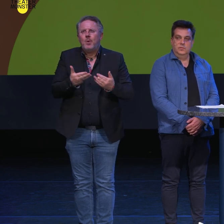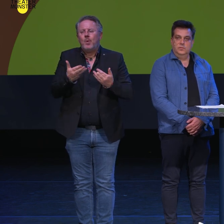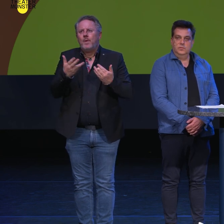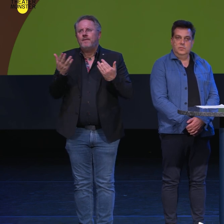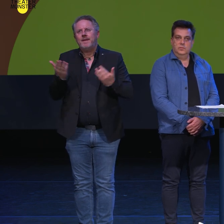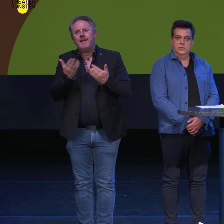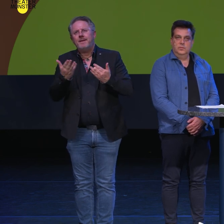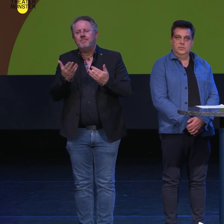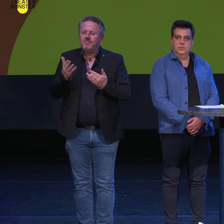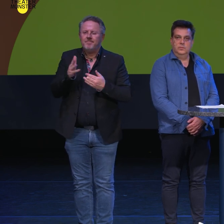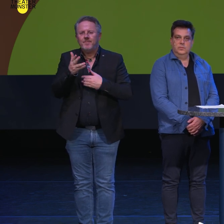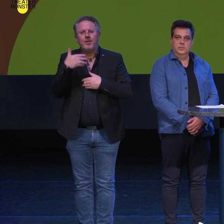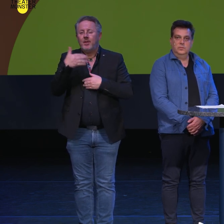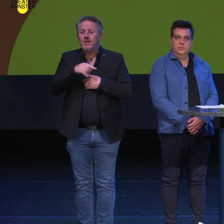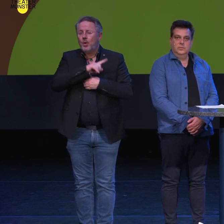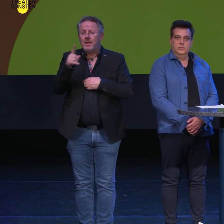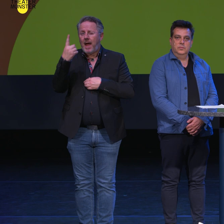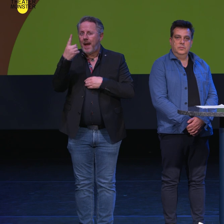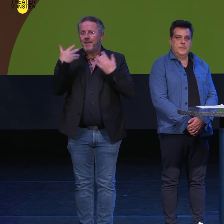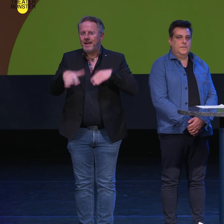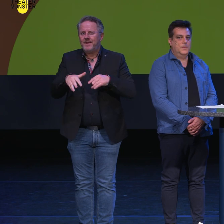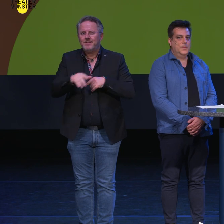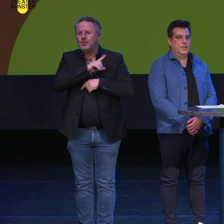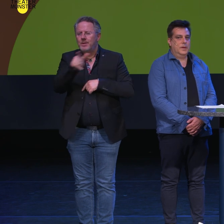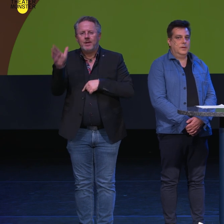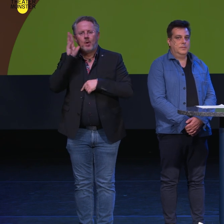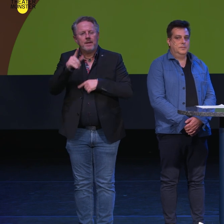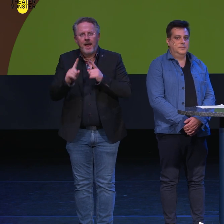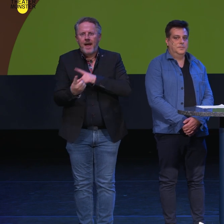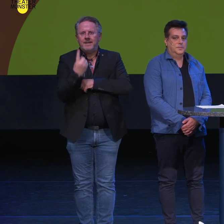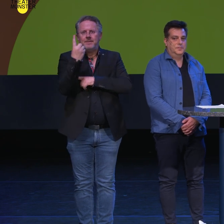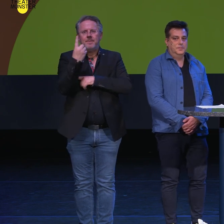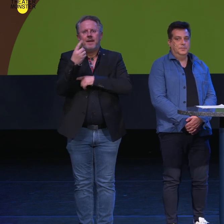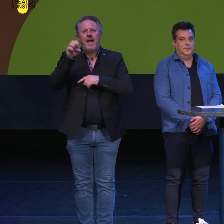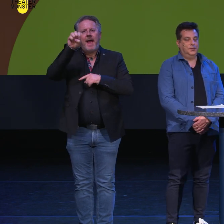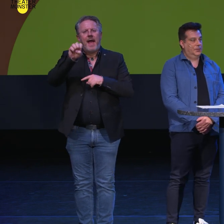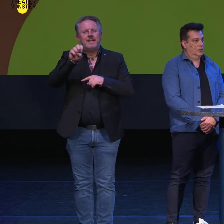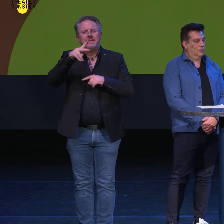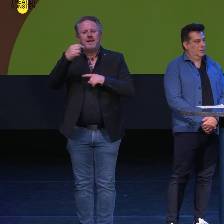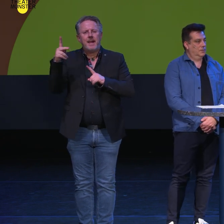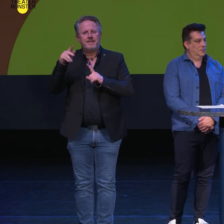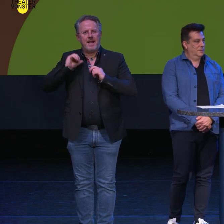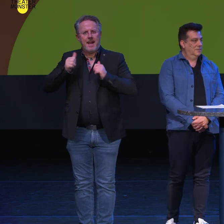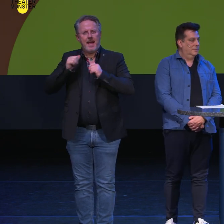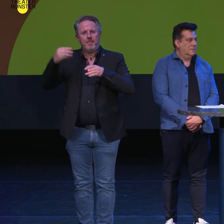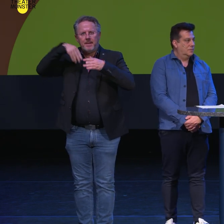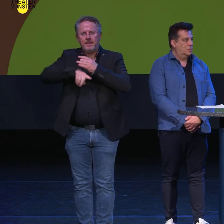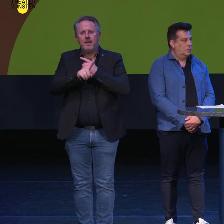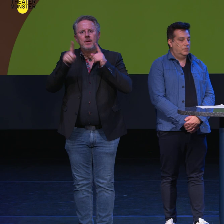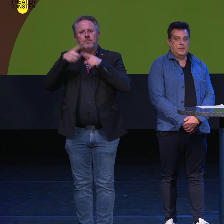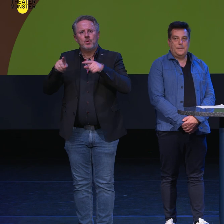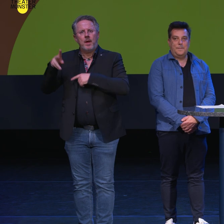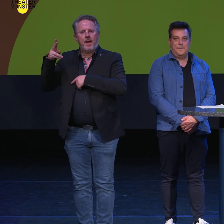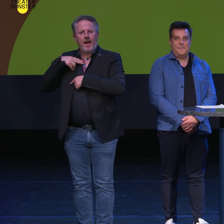Wahrscheinlichkeit nach noch nie gesehen und gehört haben können. Es handelt sich dabei um Ernst Krennigs Leben des Orest unter der musikalischen Leitung von